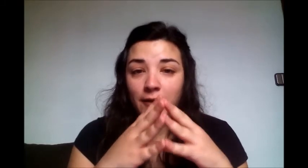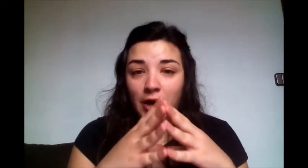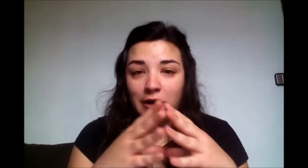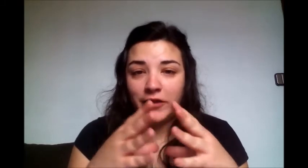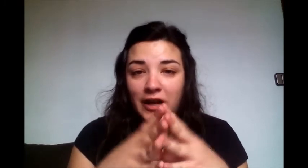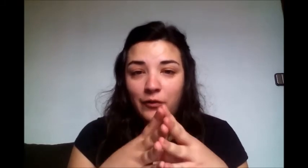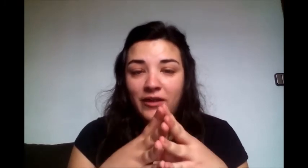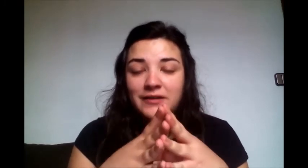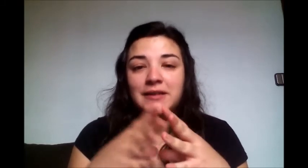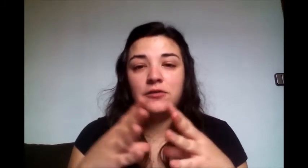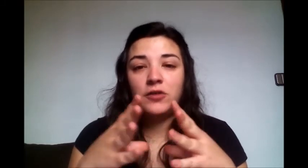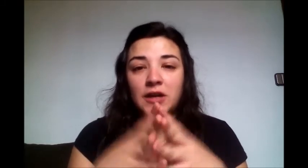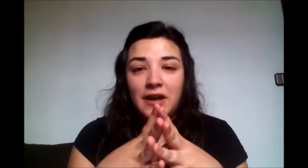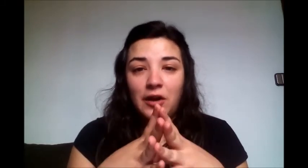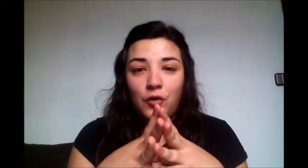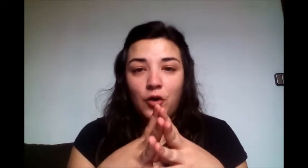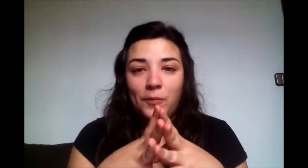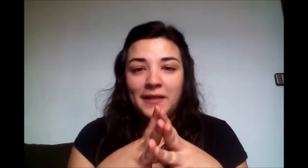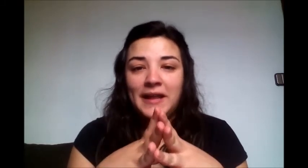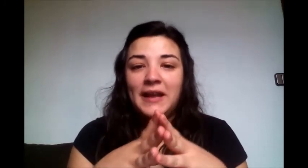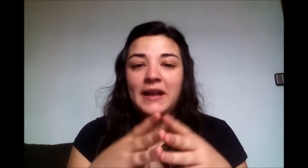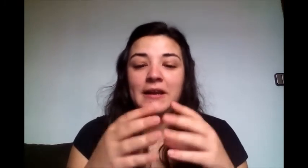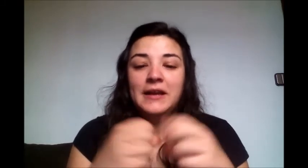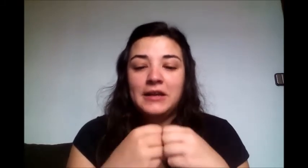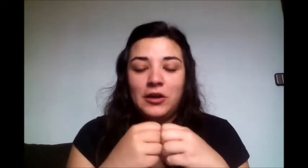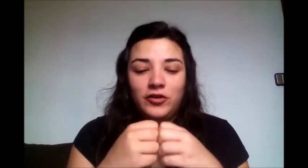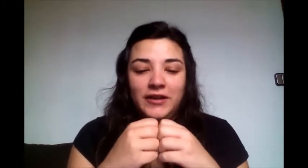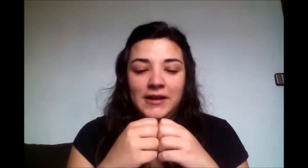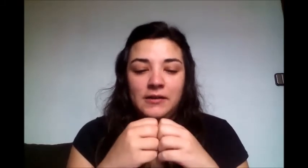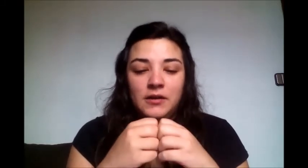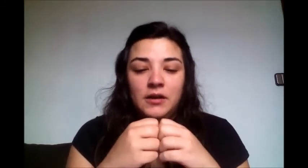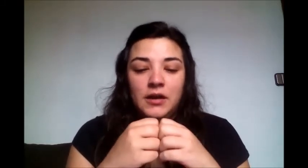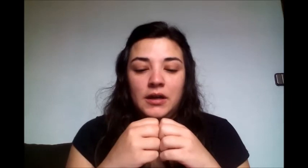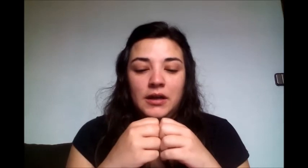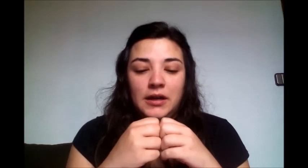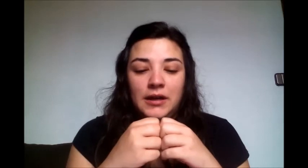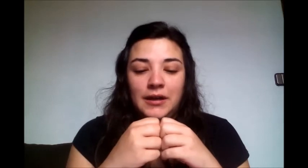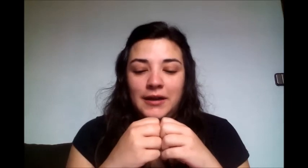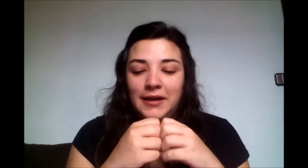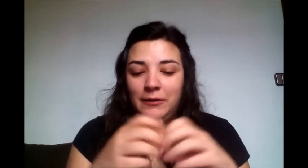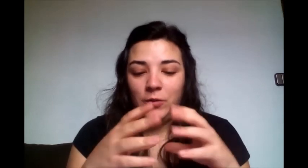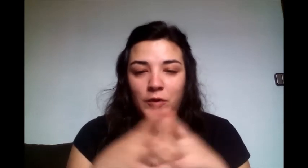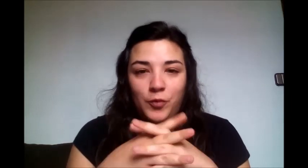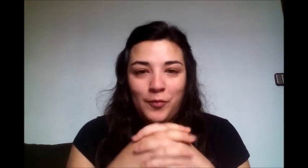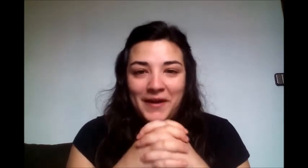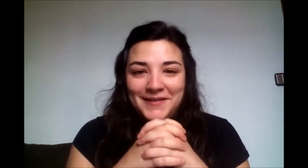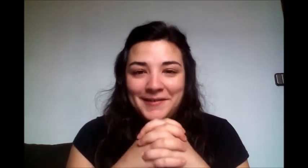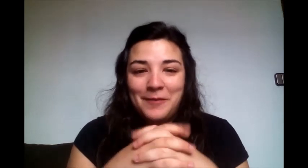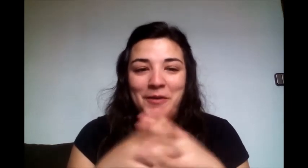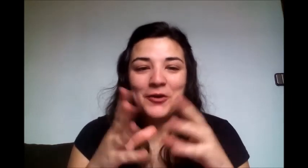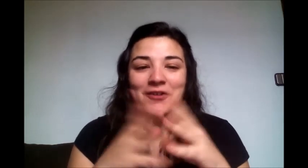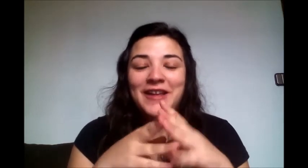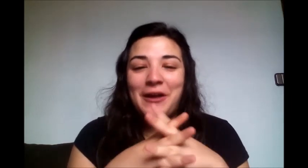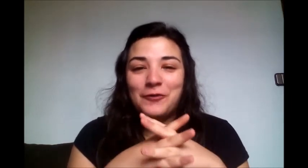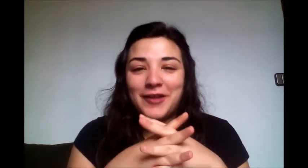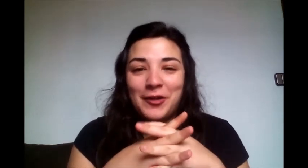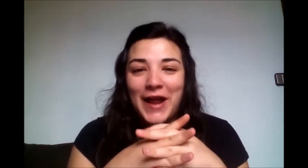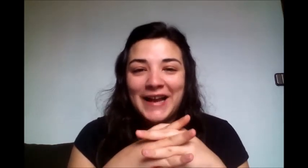diccionarios de lengua de signos, que ya os comenté, que os di, y bueno, poco más, espero que os haya gustado la